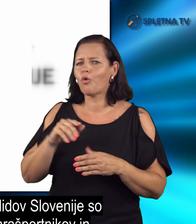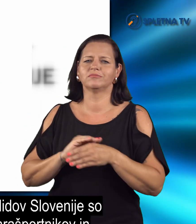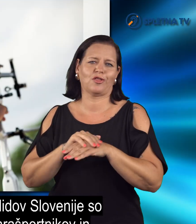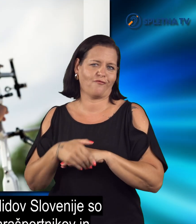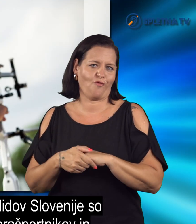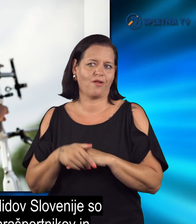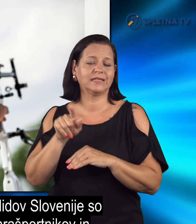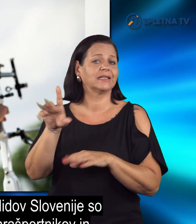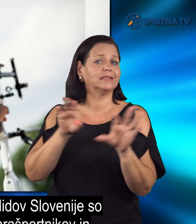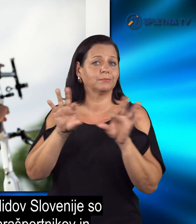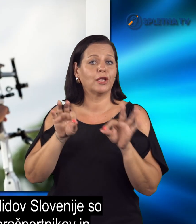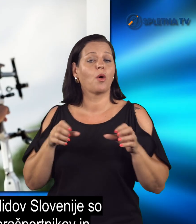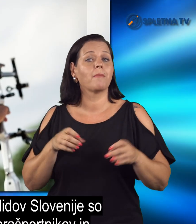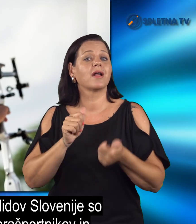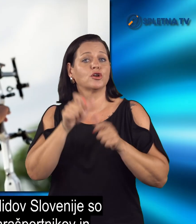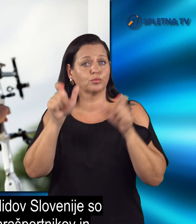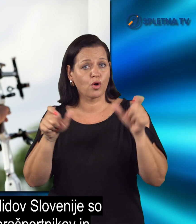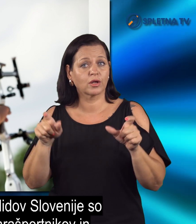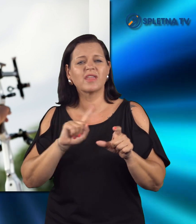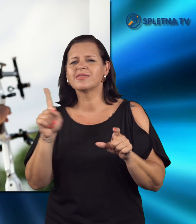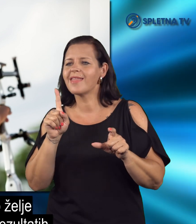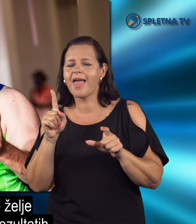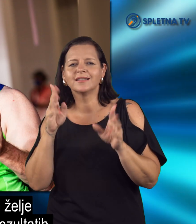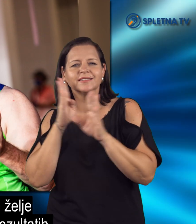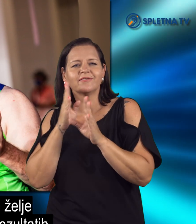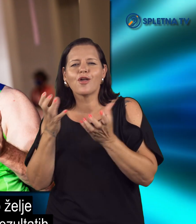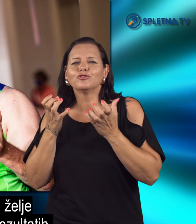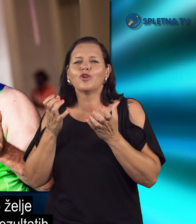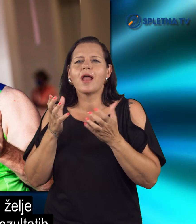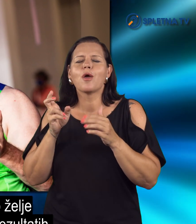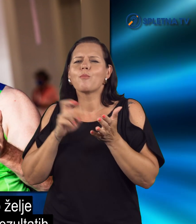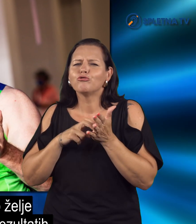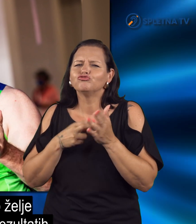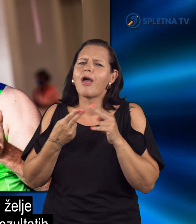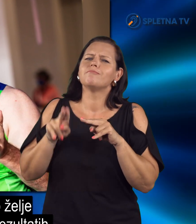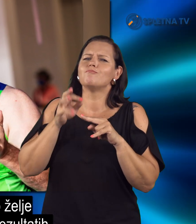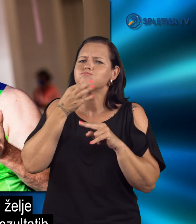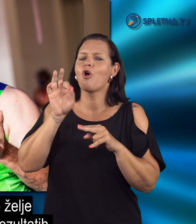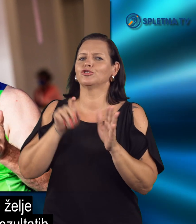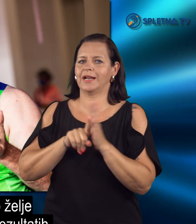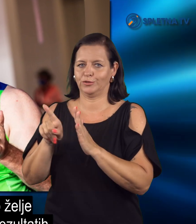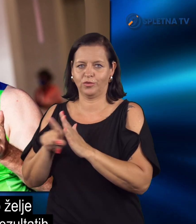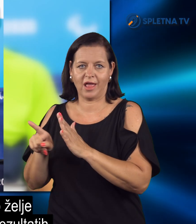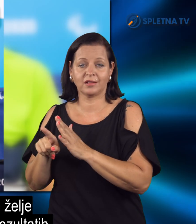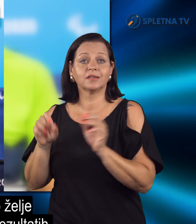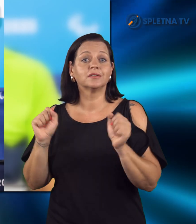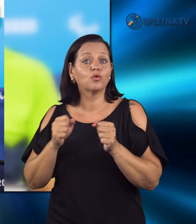Slovenije so zadovoljni z izbero parašportnikov in ne skrivajo želje po še boljših rezultatih.